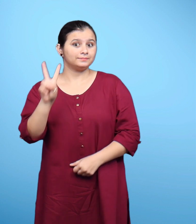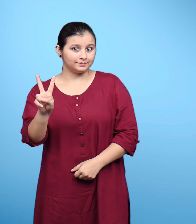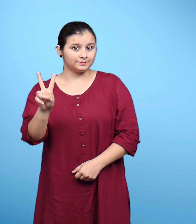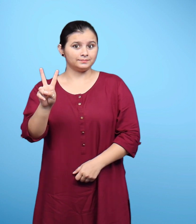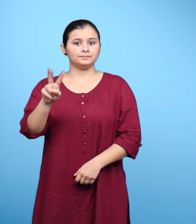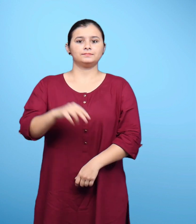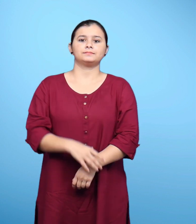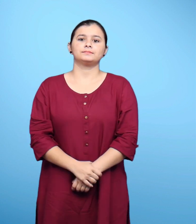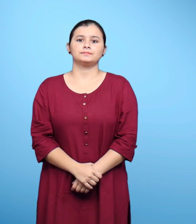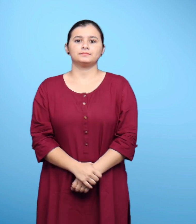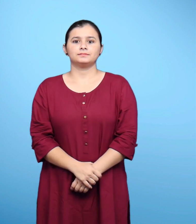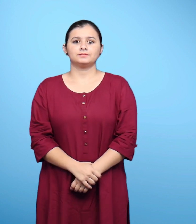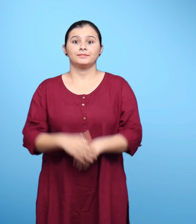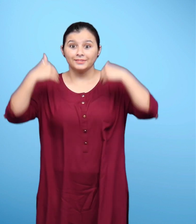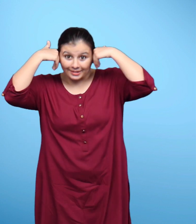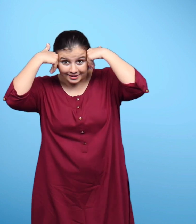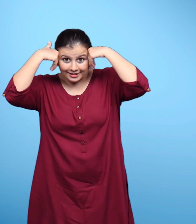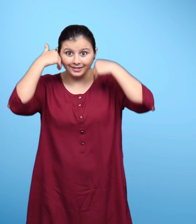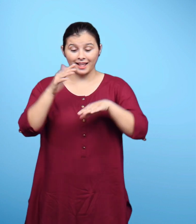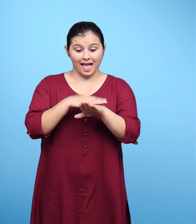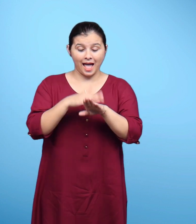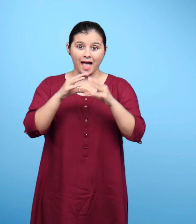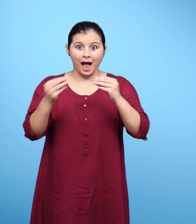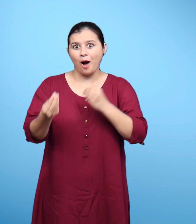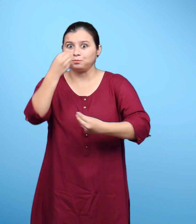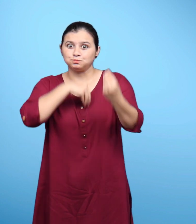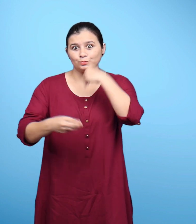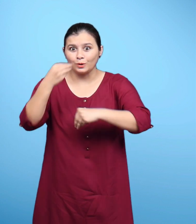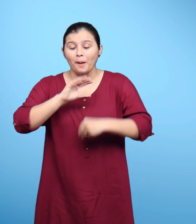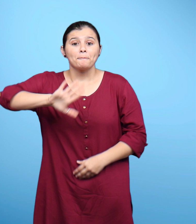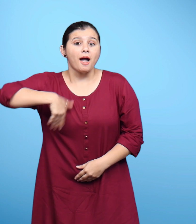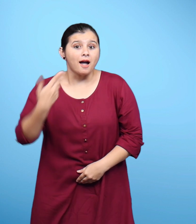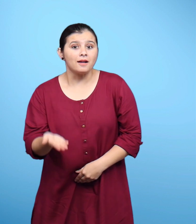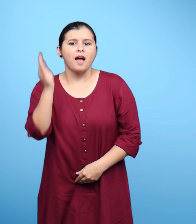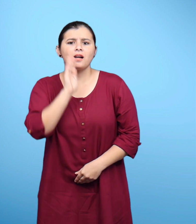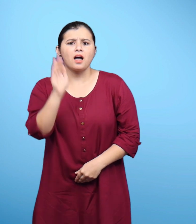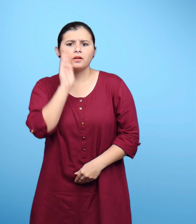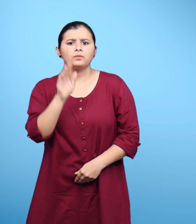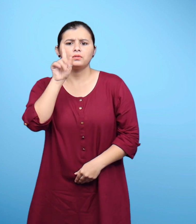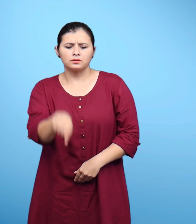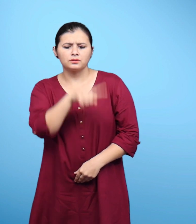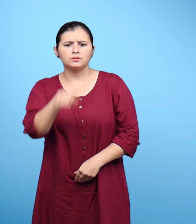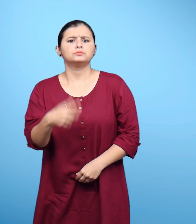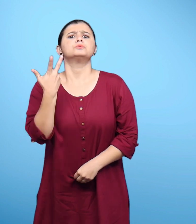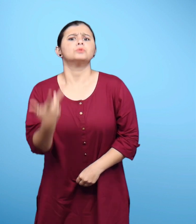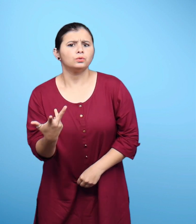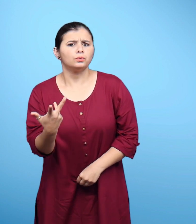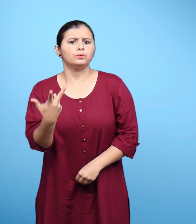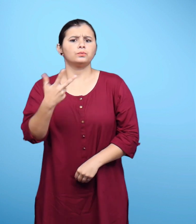दो ककडी खाने के बाद गाना गाने की गलती गधे ने क्यूं की